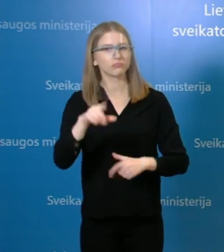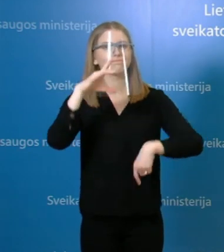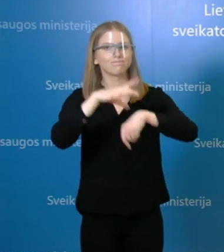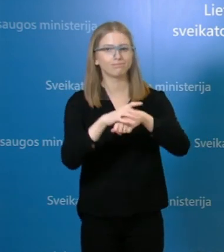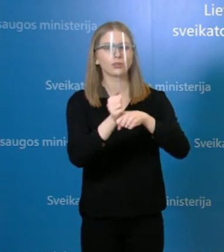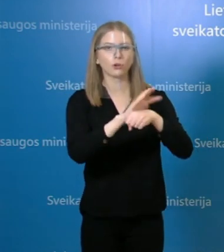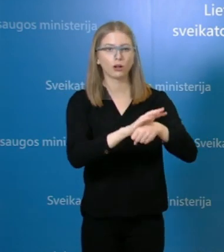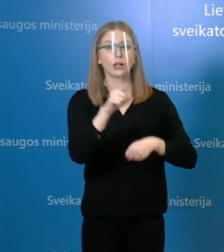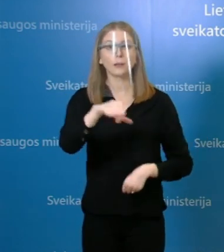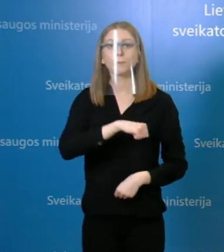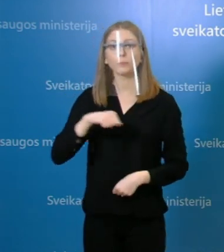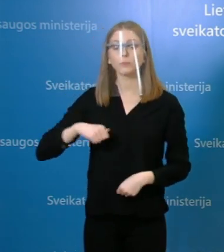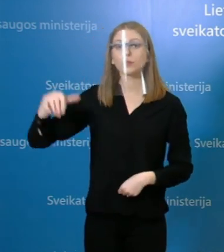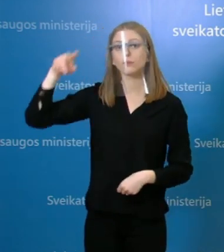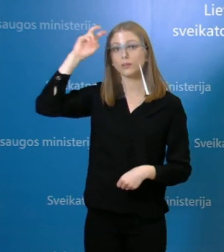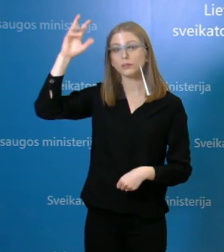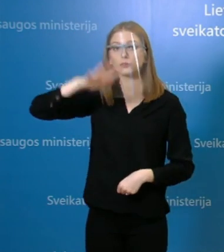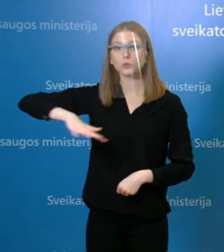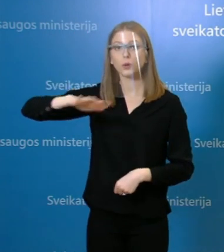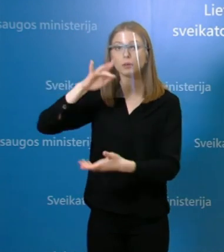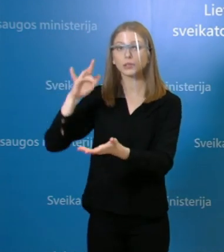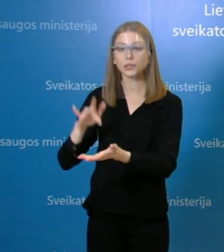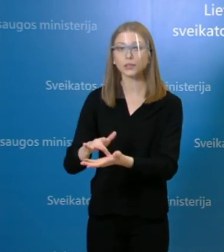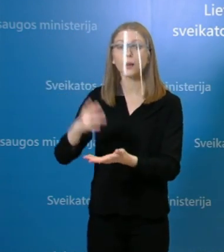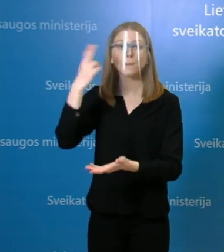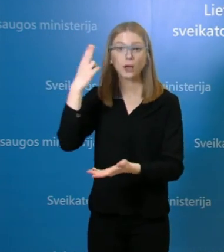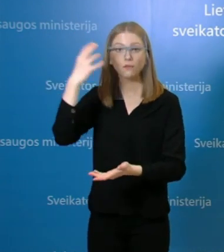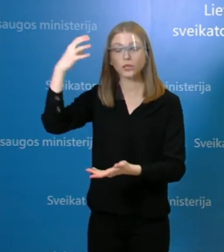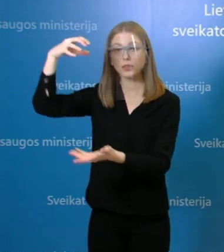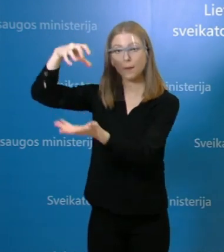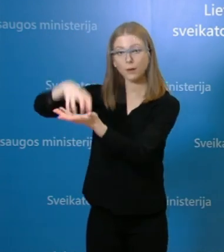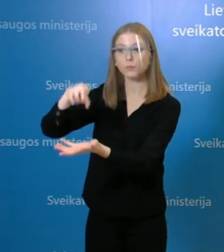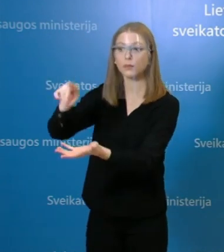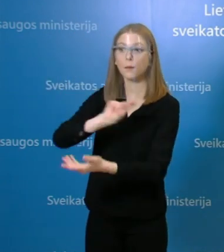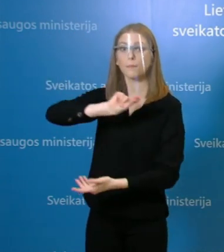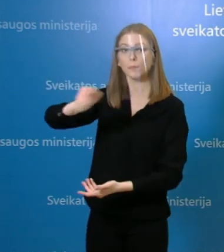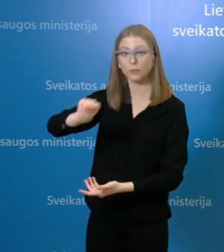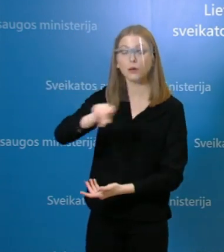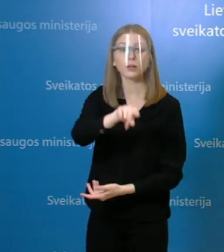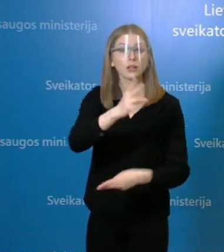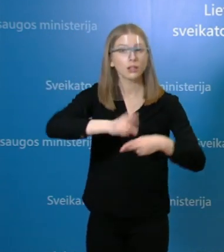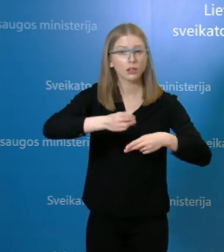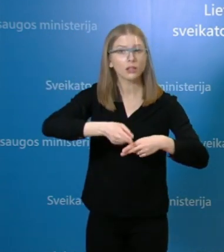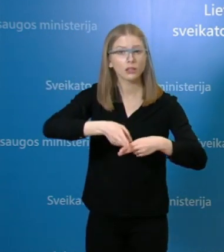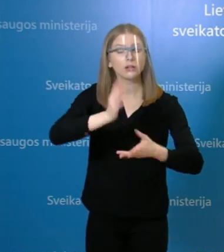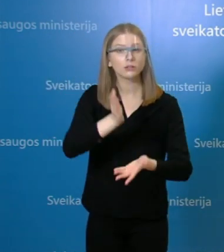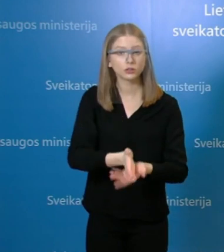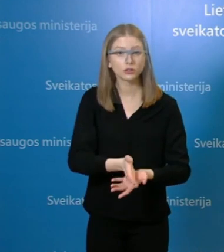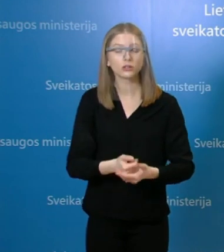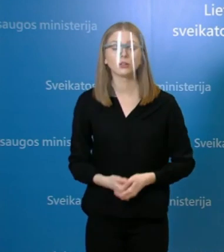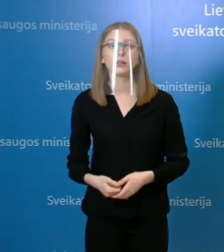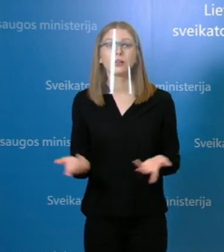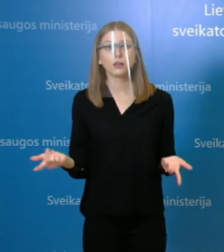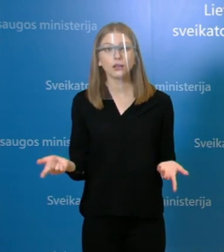dėl santasmo pats pranešė nacionalinio visuomenės veikatos centro panevežio departamentoje apie teigiamą atsakymą. Taip pat informacija buvo gauta prie